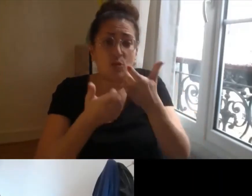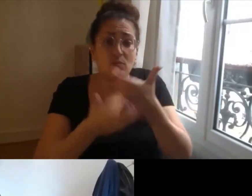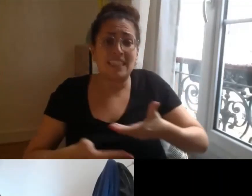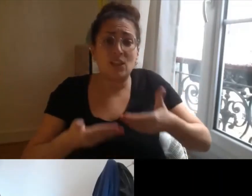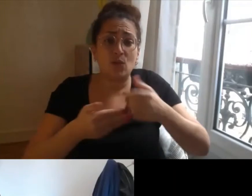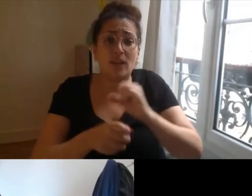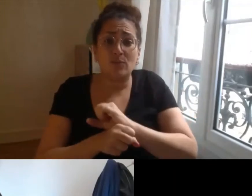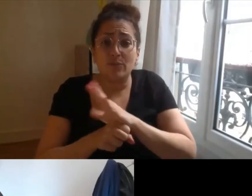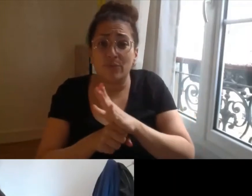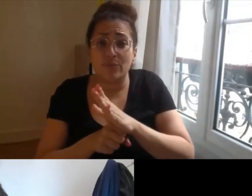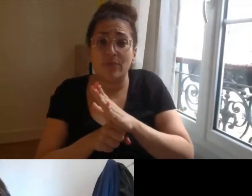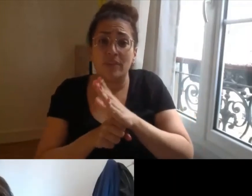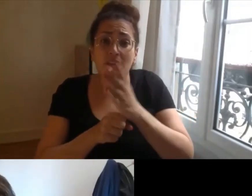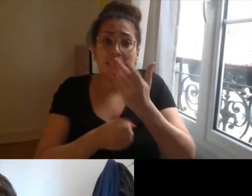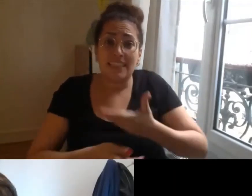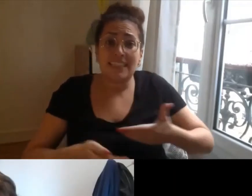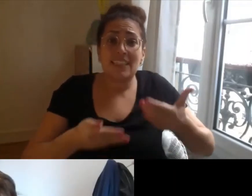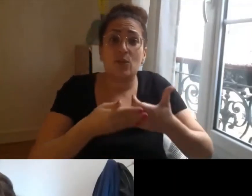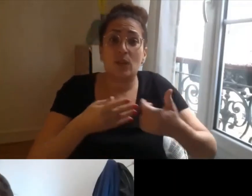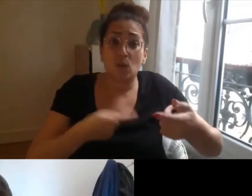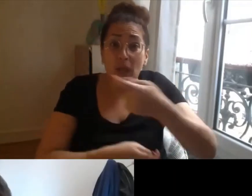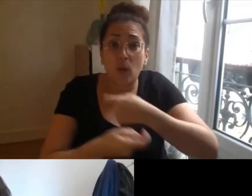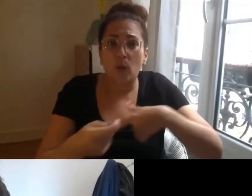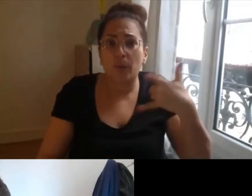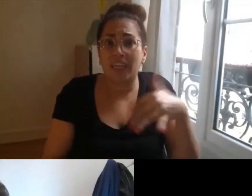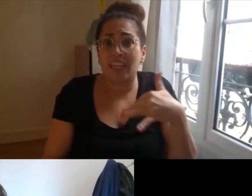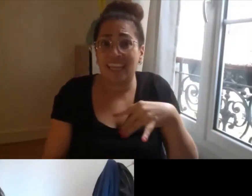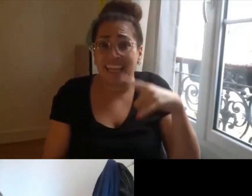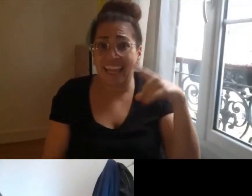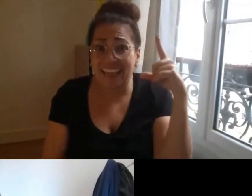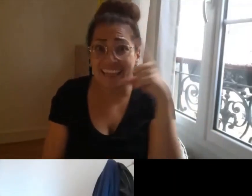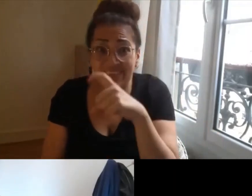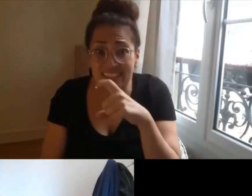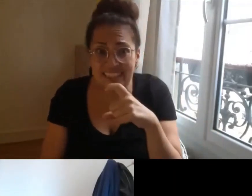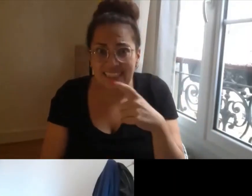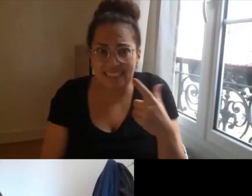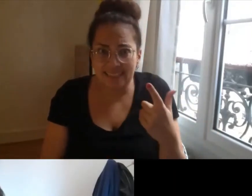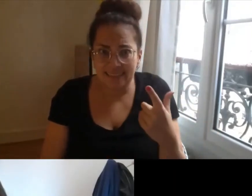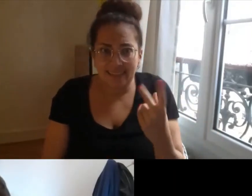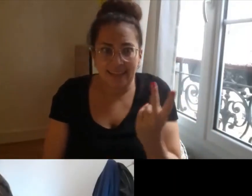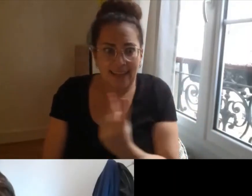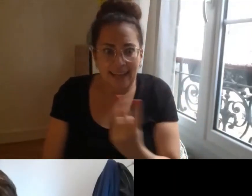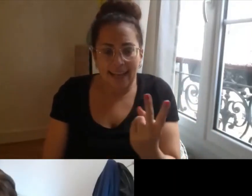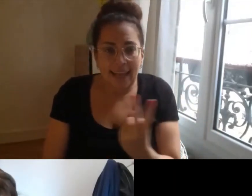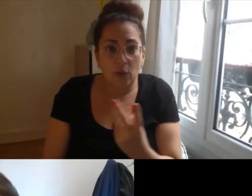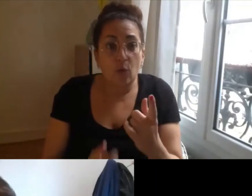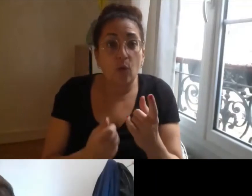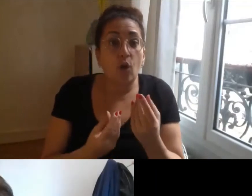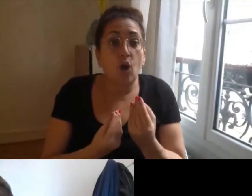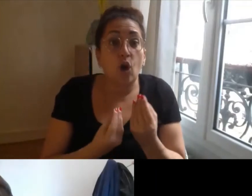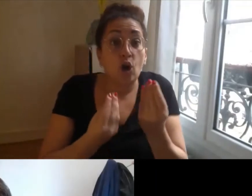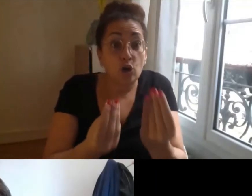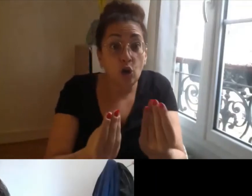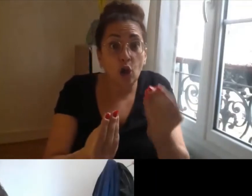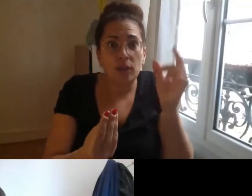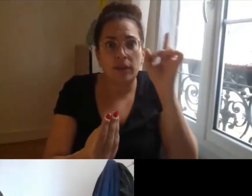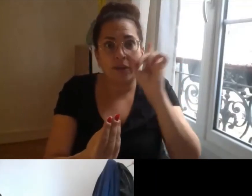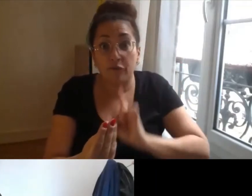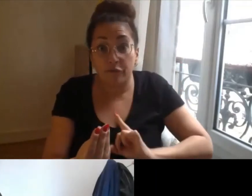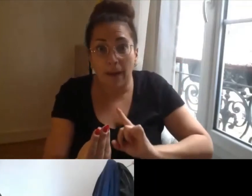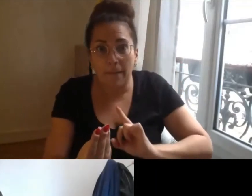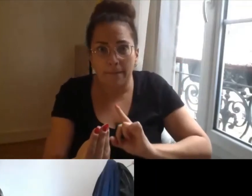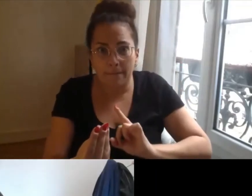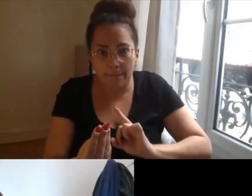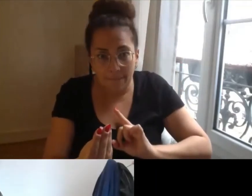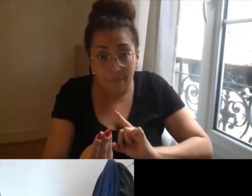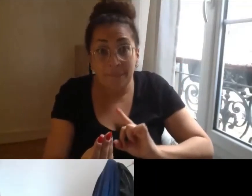économique que nous traversons actuellement qui touche de manière dramatique déjà les femmes en général